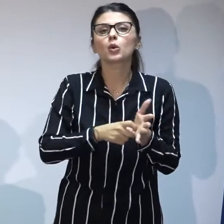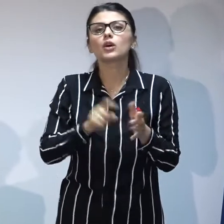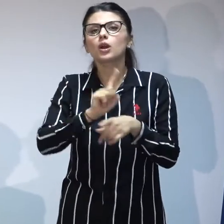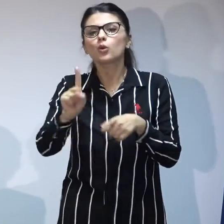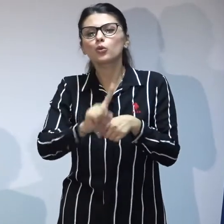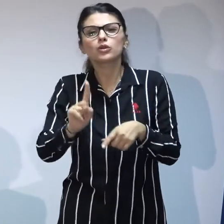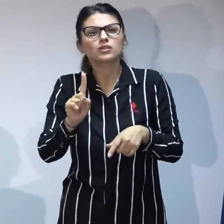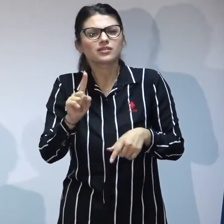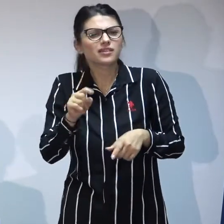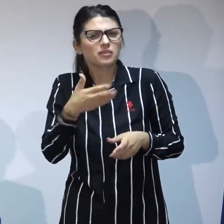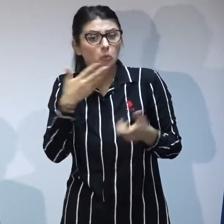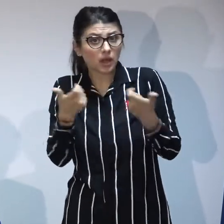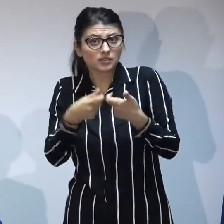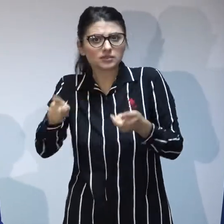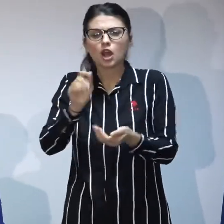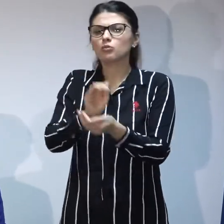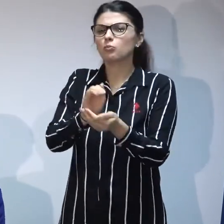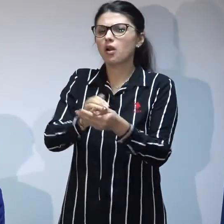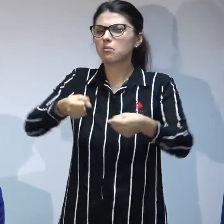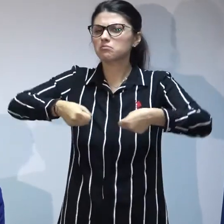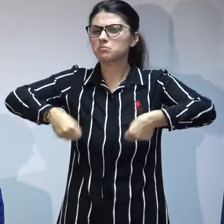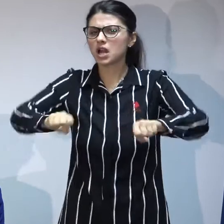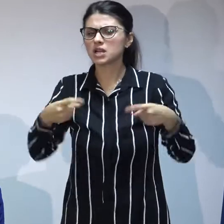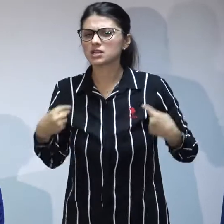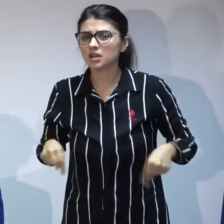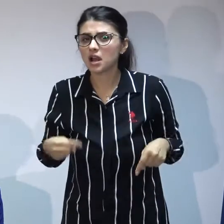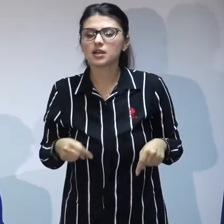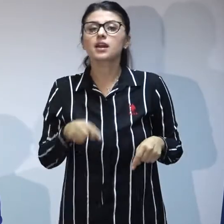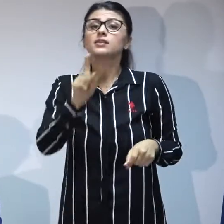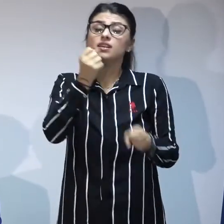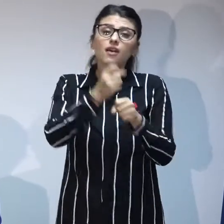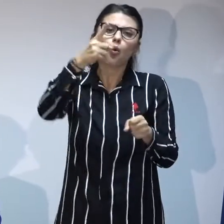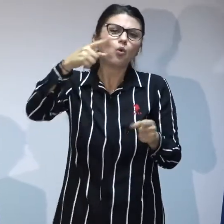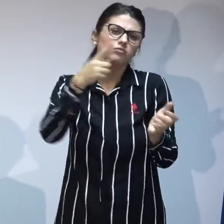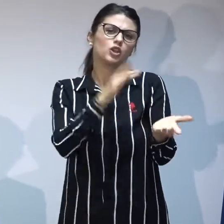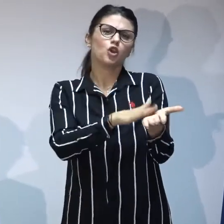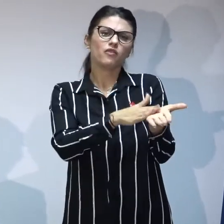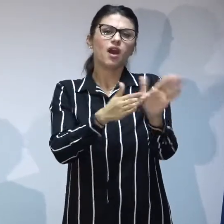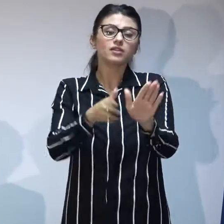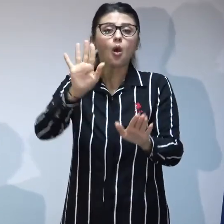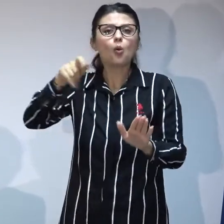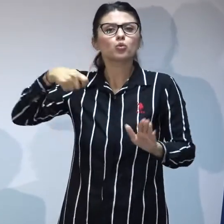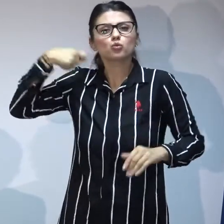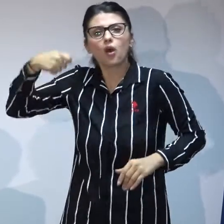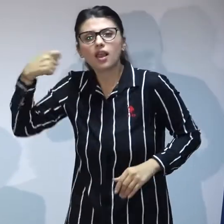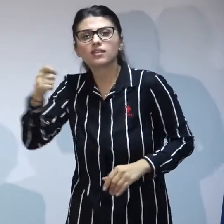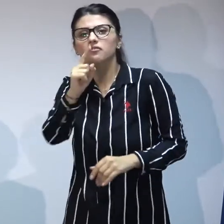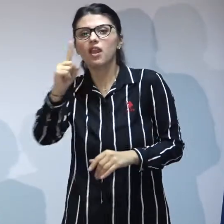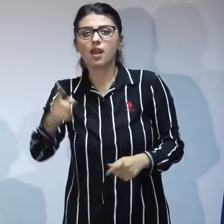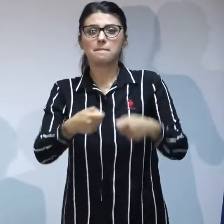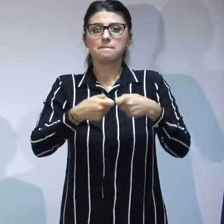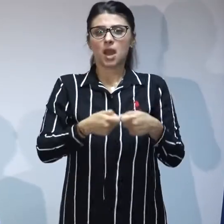au niciun credit bancar să facă dovadă că au câte o toaletă pentru fiecare membru al familiei